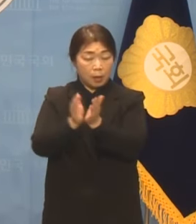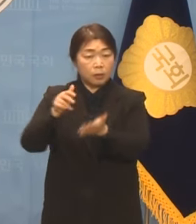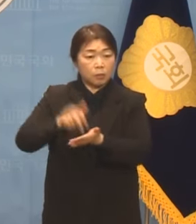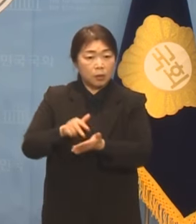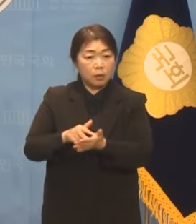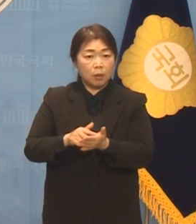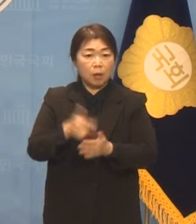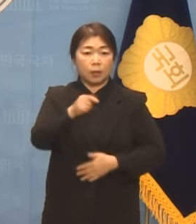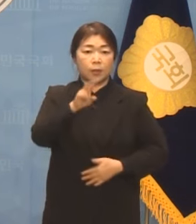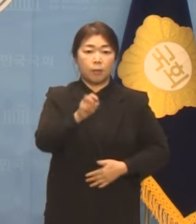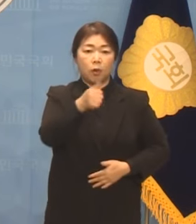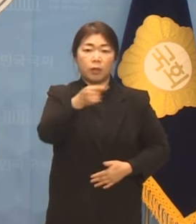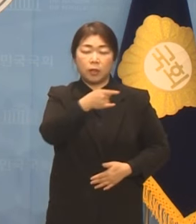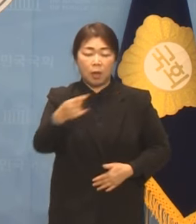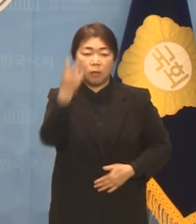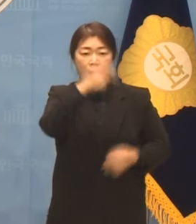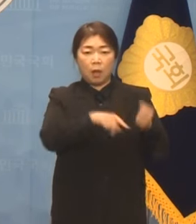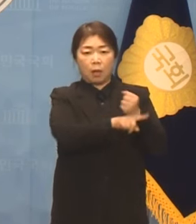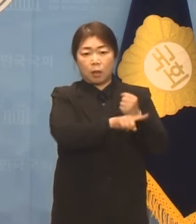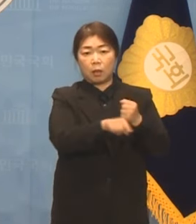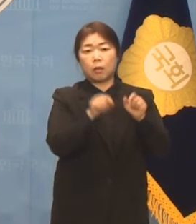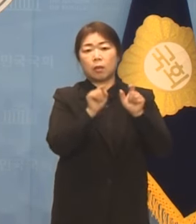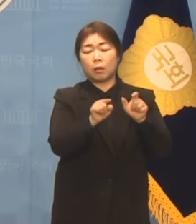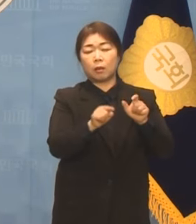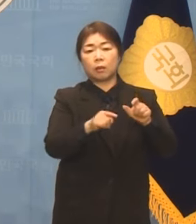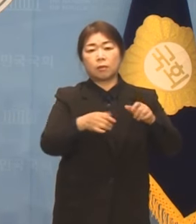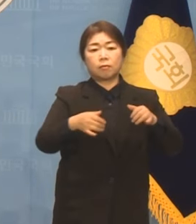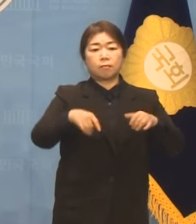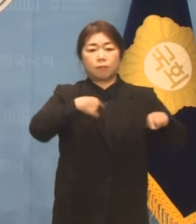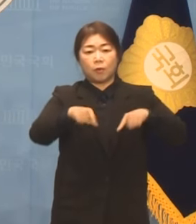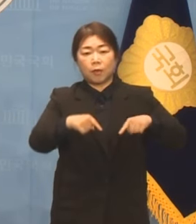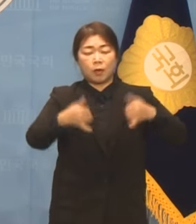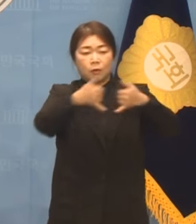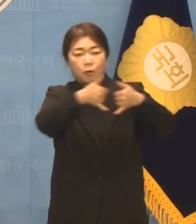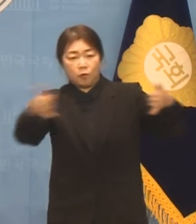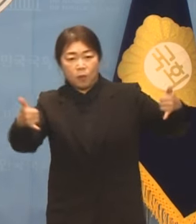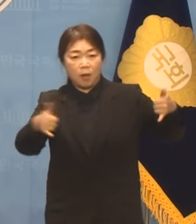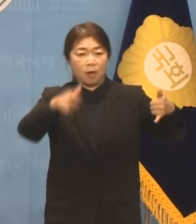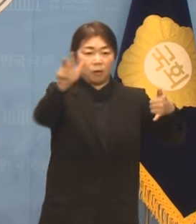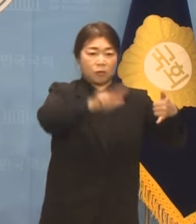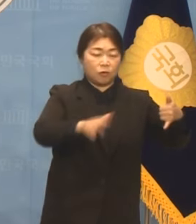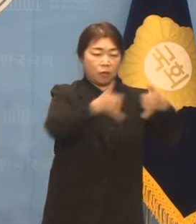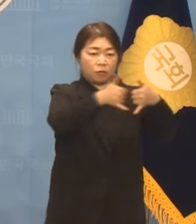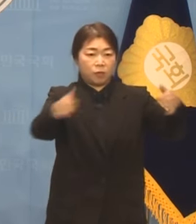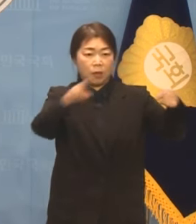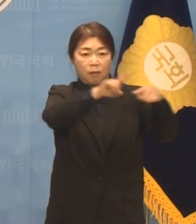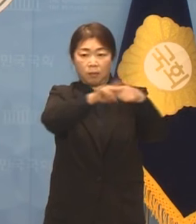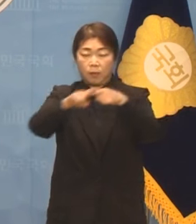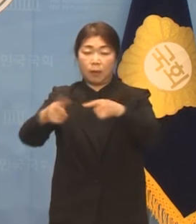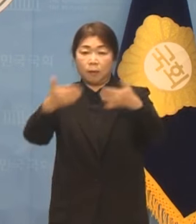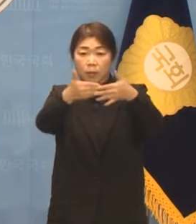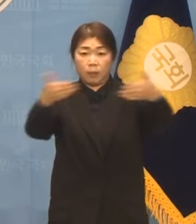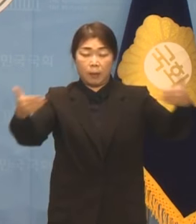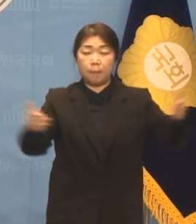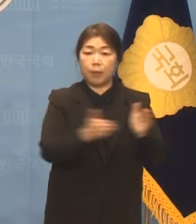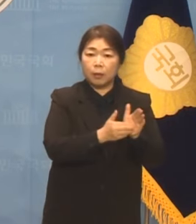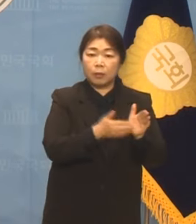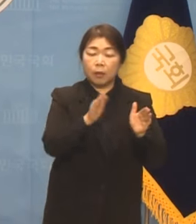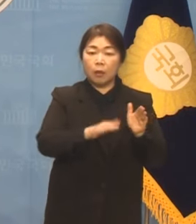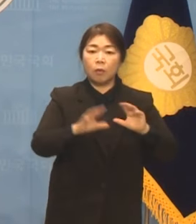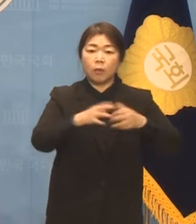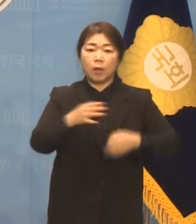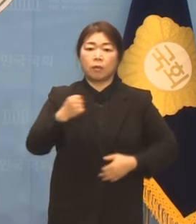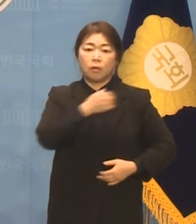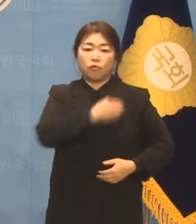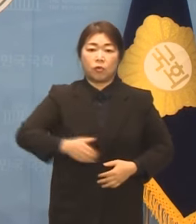수사하라 정당 현수막을 전국적으로 개시했습니다. 그런데 국민의힘 구청장이